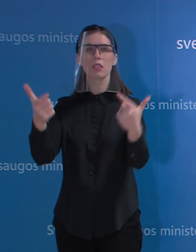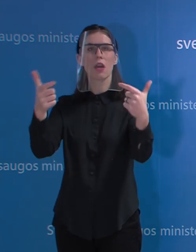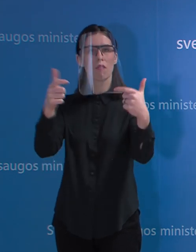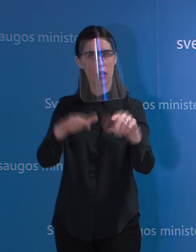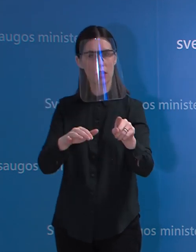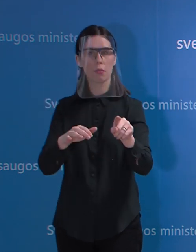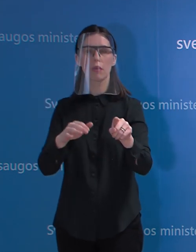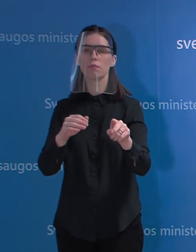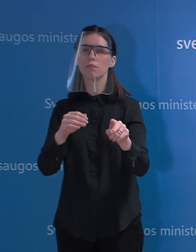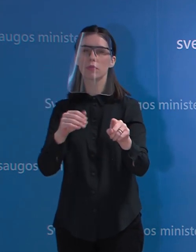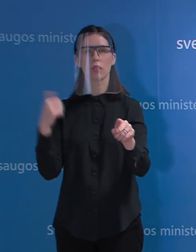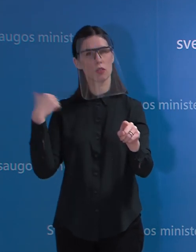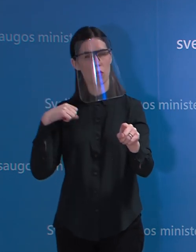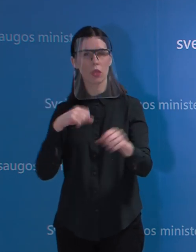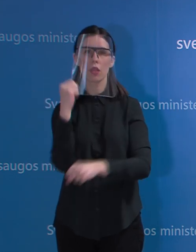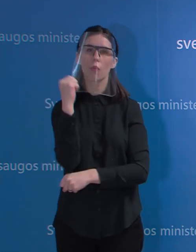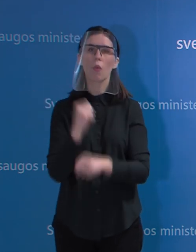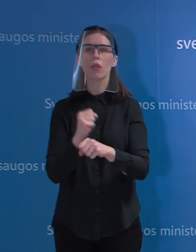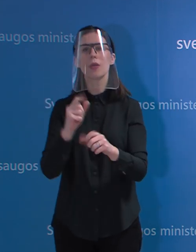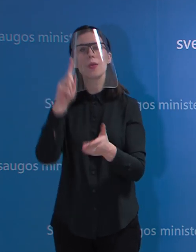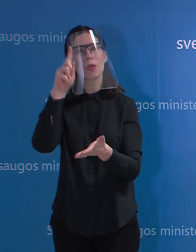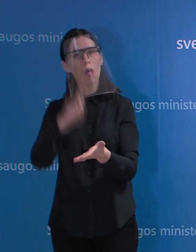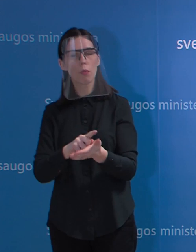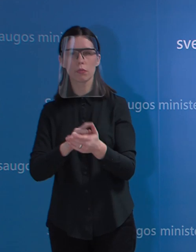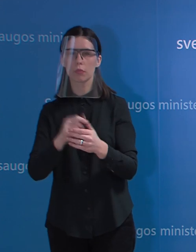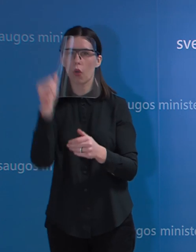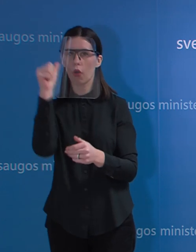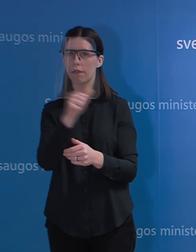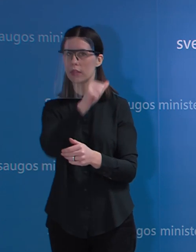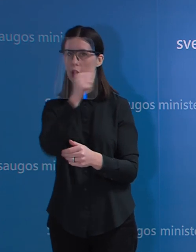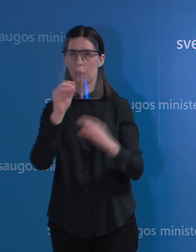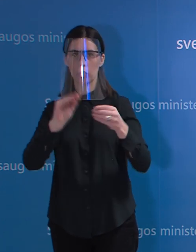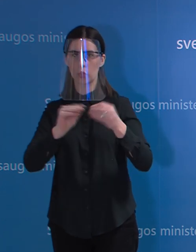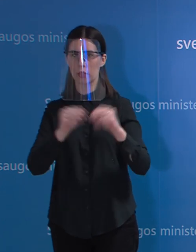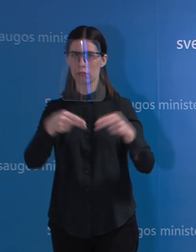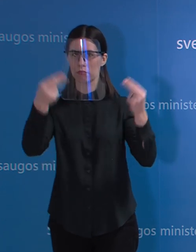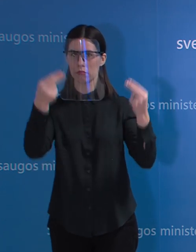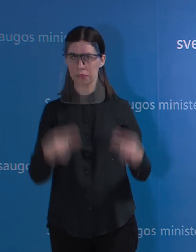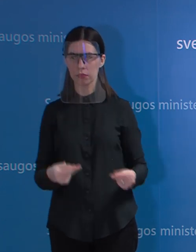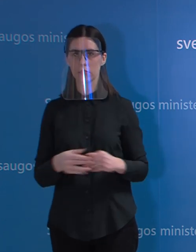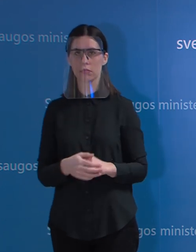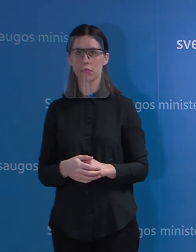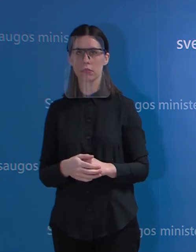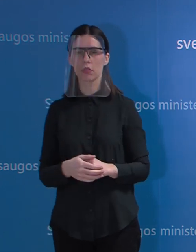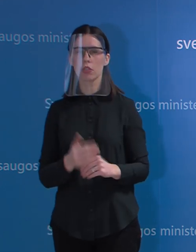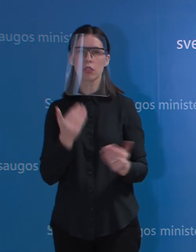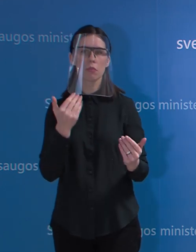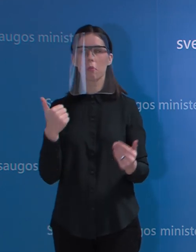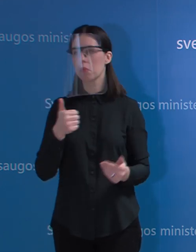konfidencialumo pasižadėjimus, nes tai yra asmens duomenis, tai tiesiog mes negalim jų paimti ir